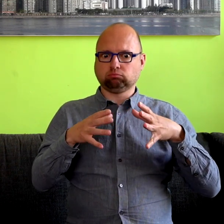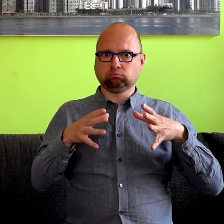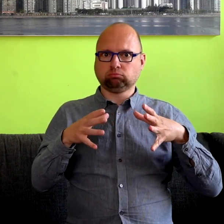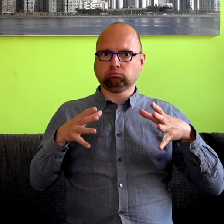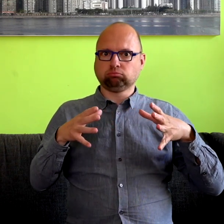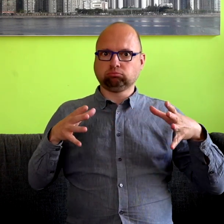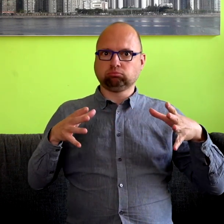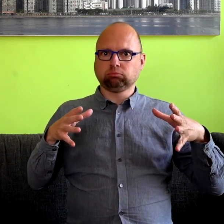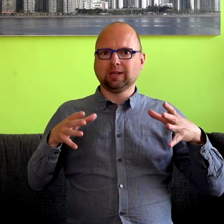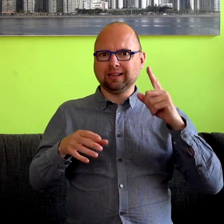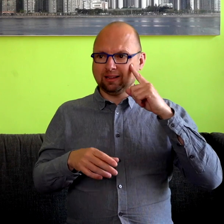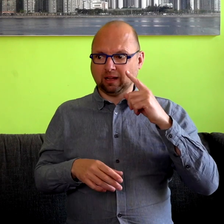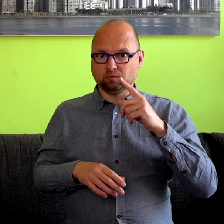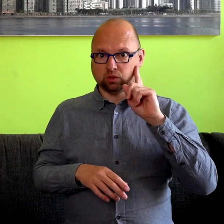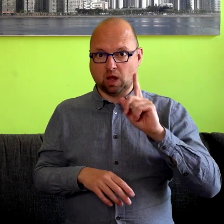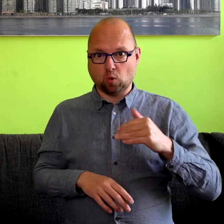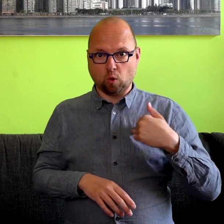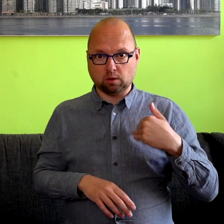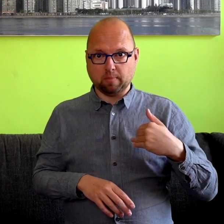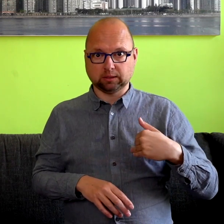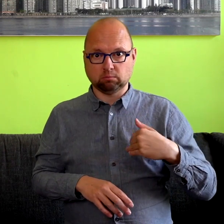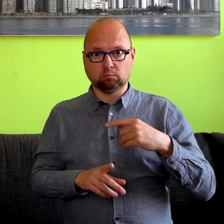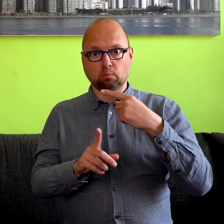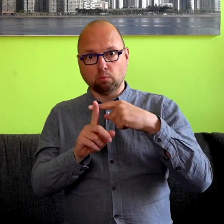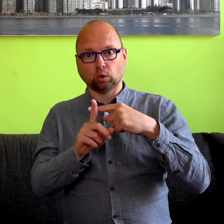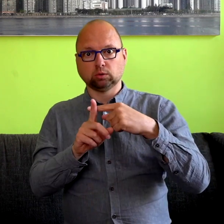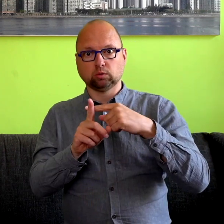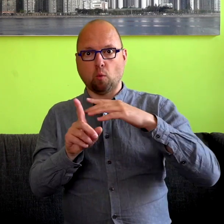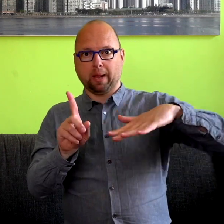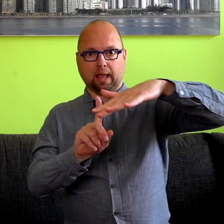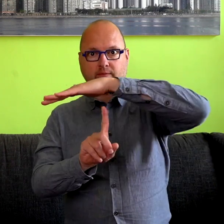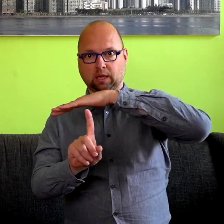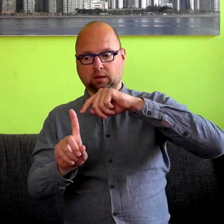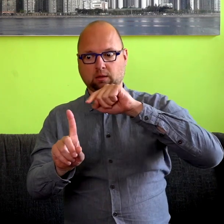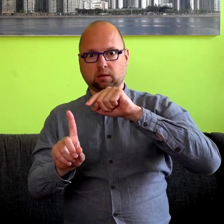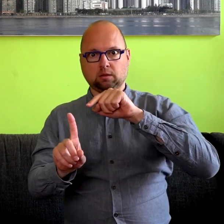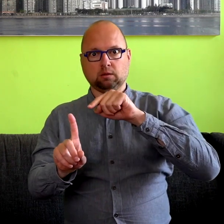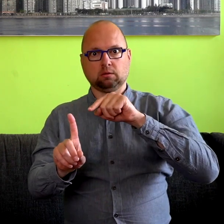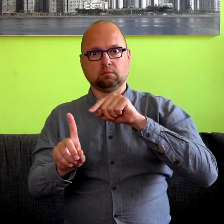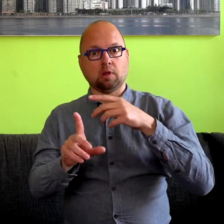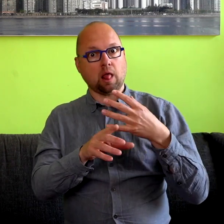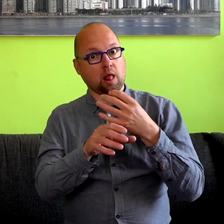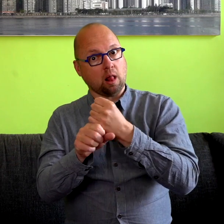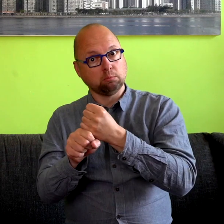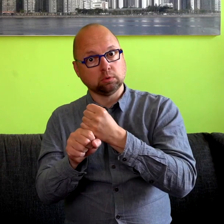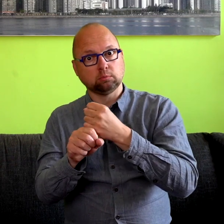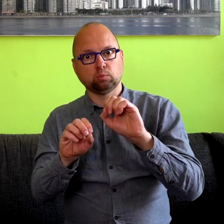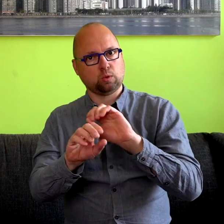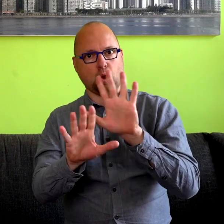speciaal de mensen om hun heen, om wat duidelijk te kunnen communiceren. En daarvoor zouden heel veel